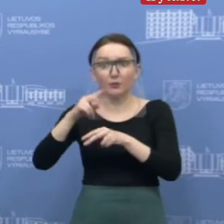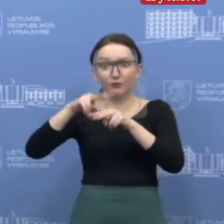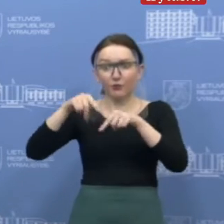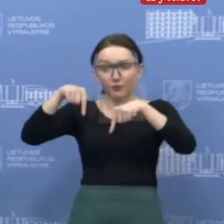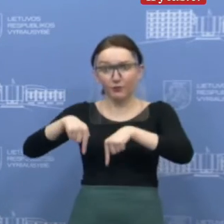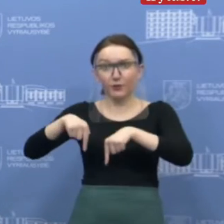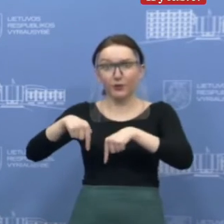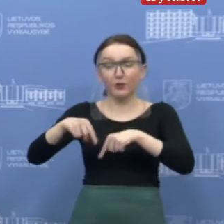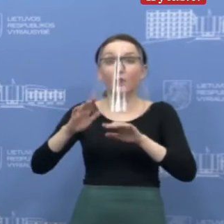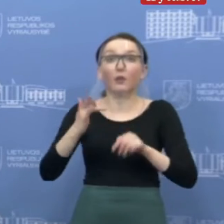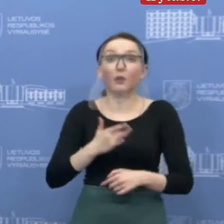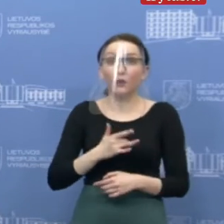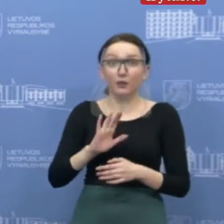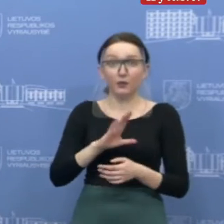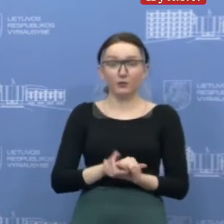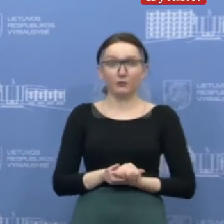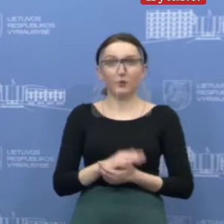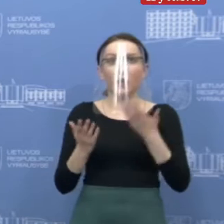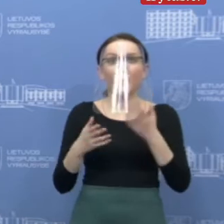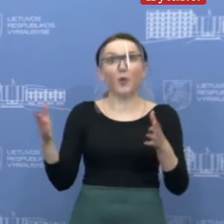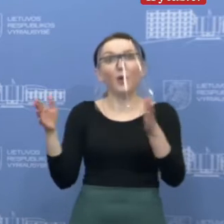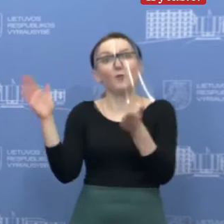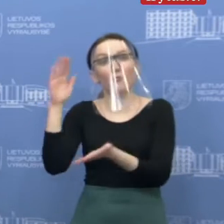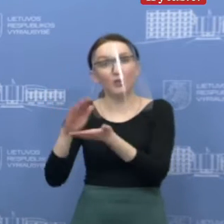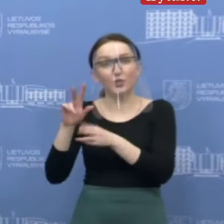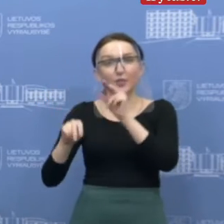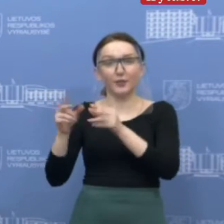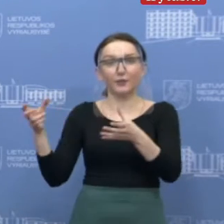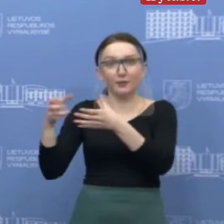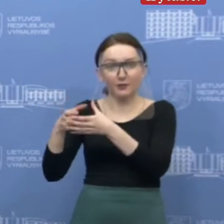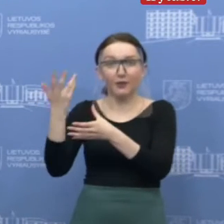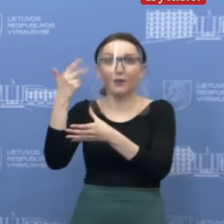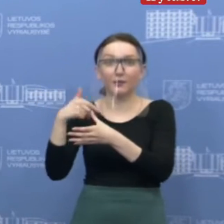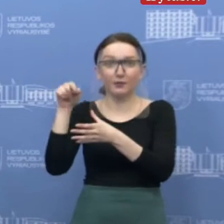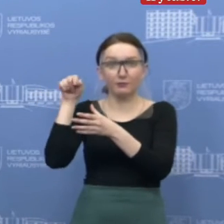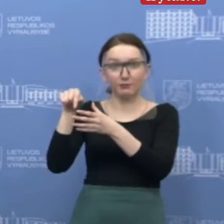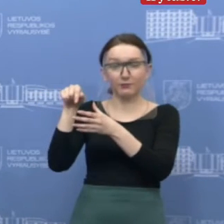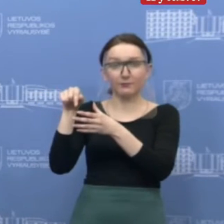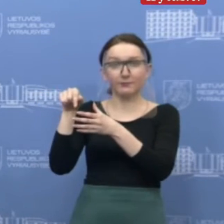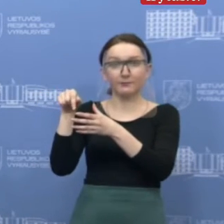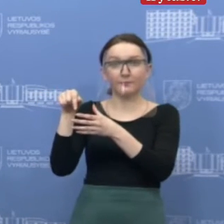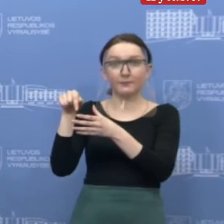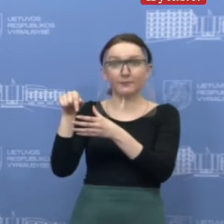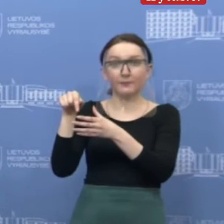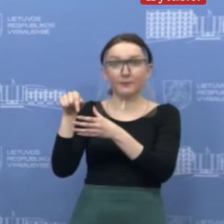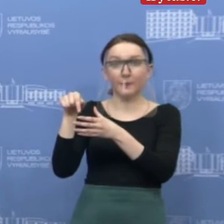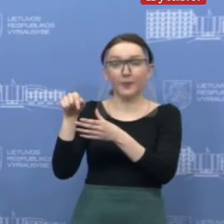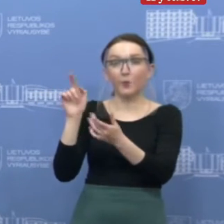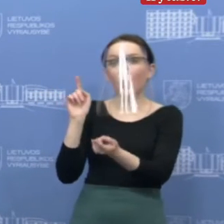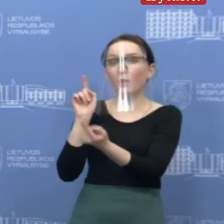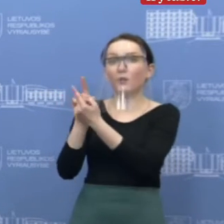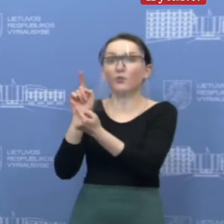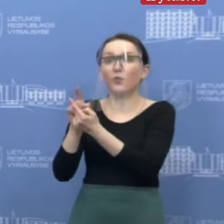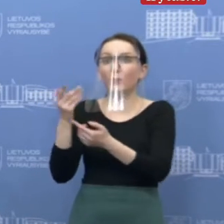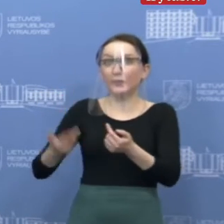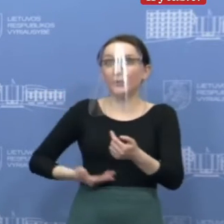darbuovėtei, kur buvo sergantis ir maža arba žema rizika, kada to kontaktų